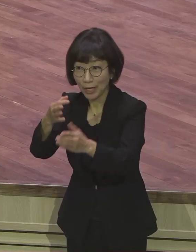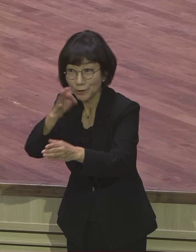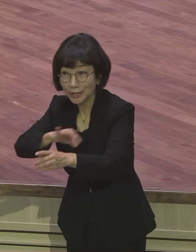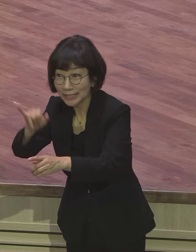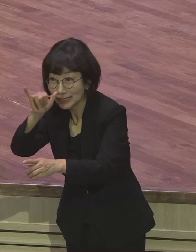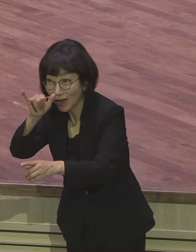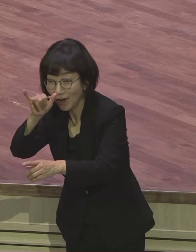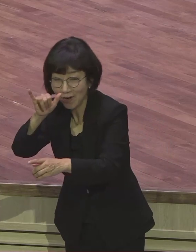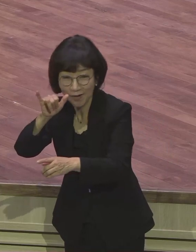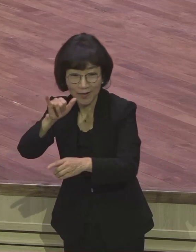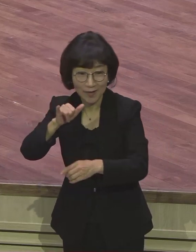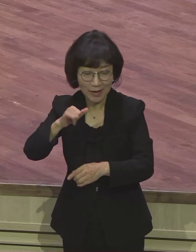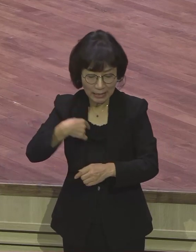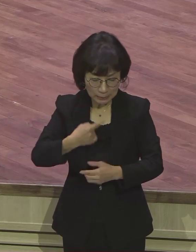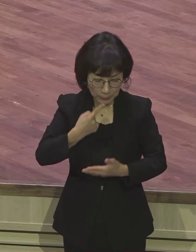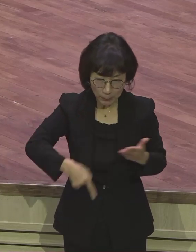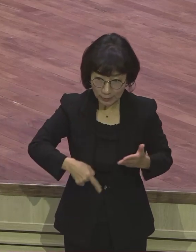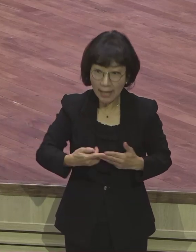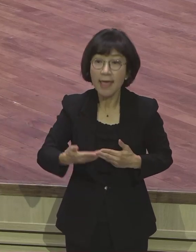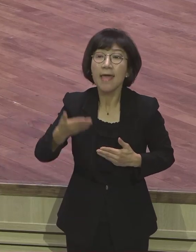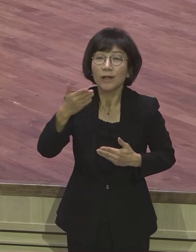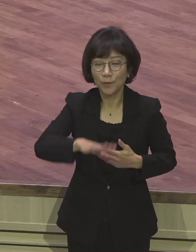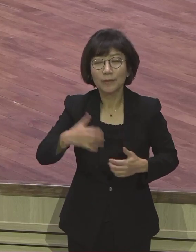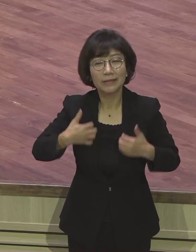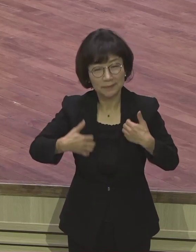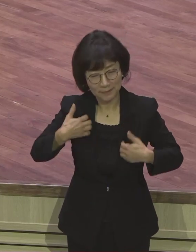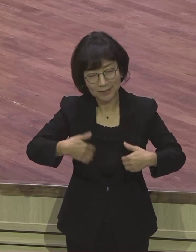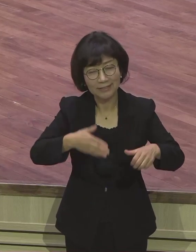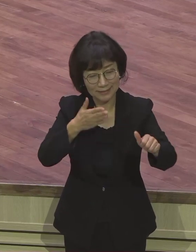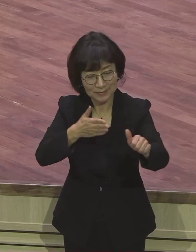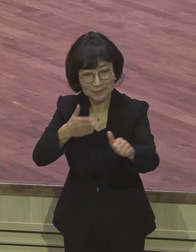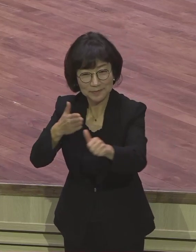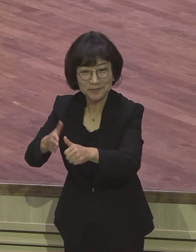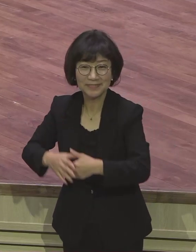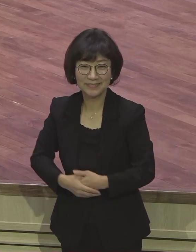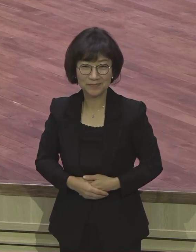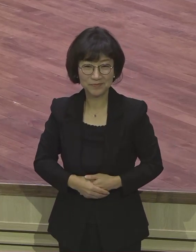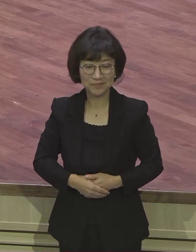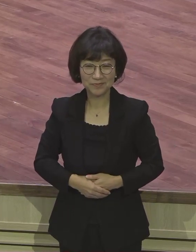기뻐하리라. 아멘. 하나님이 위에서 보고 있잖아요.